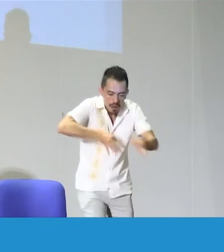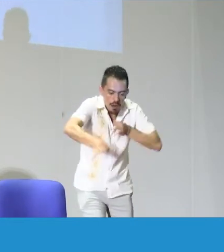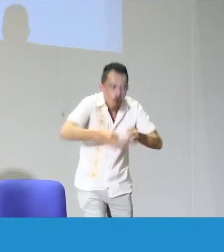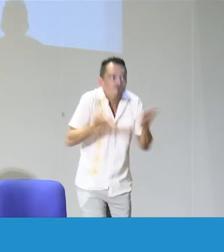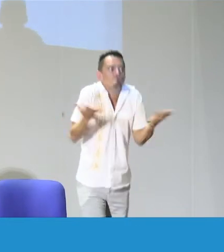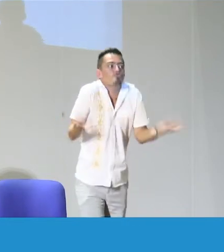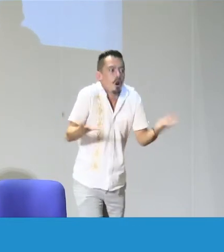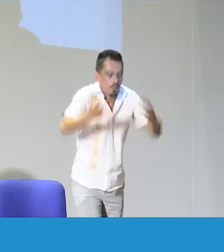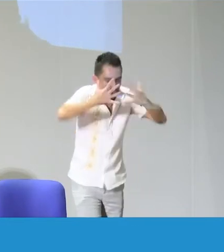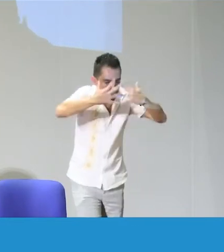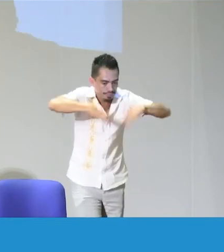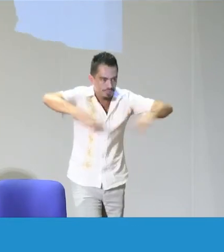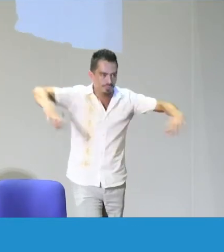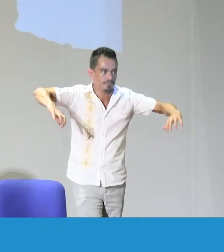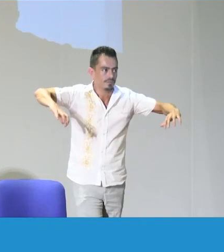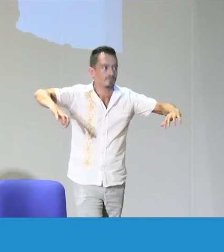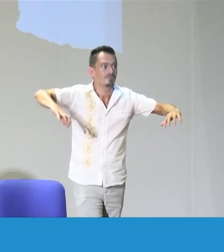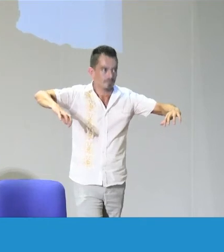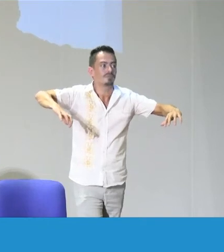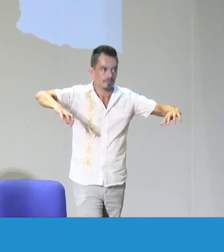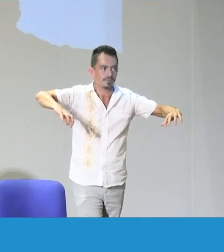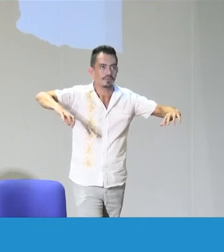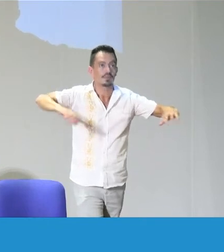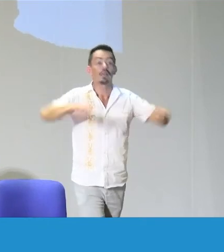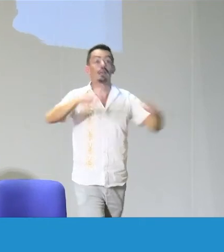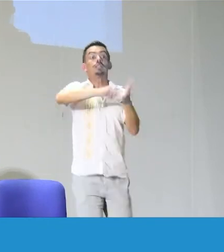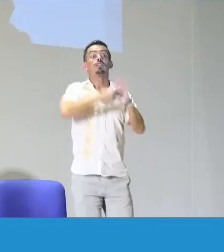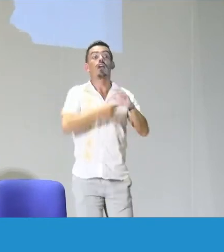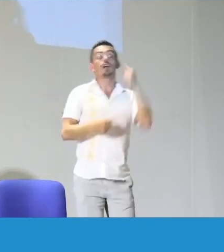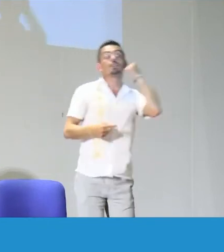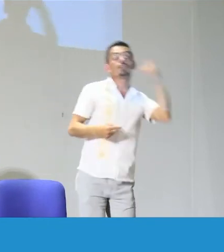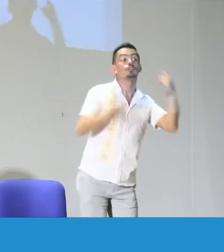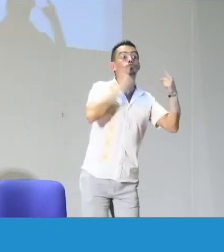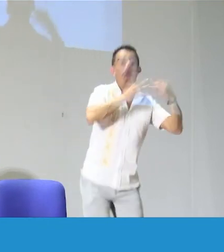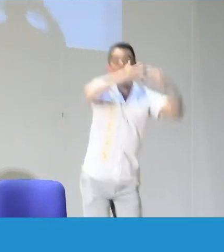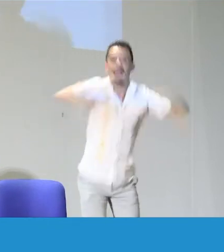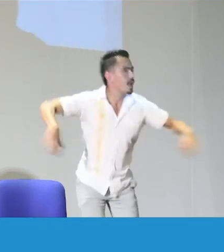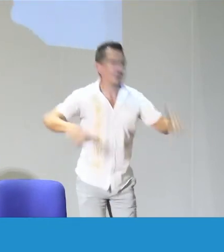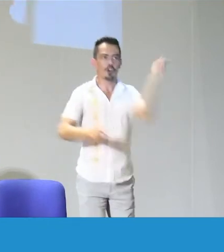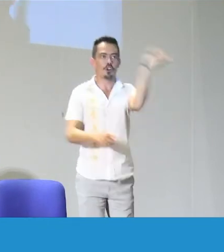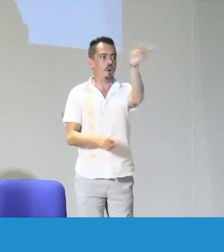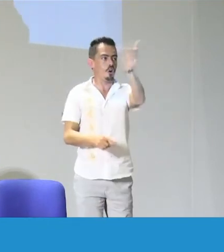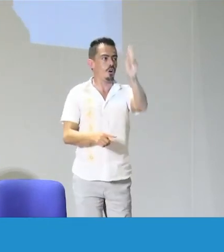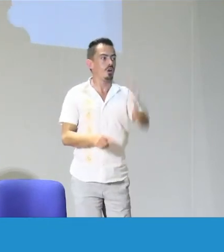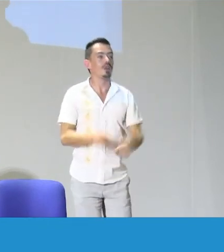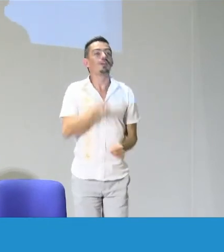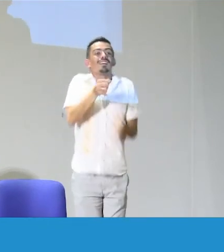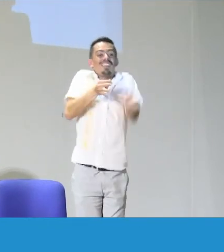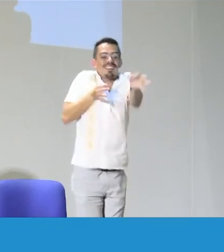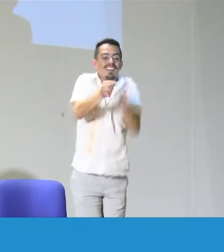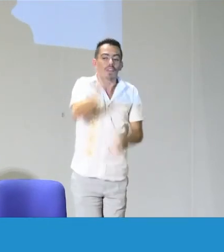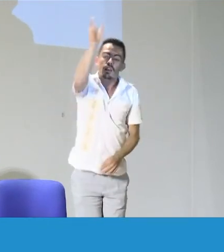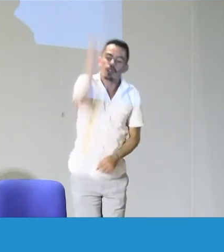supuesto que es hipoacúsico y eso es lo que está modelando. Entonces, hay que tener mucha precaución de cómo estamos explicando y hacer esas